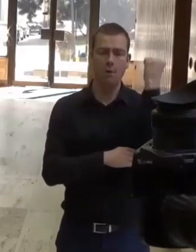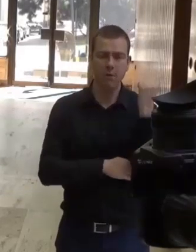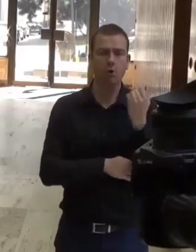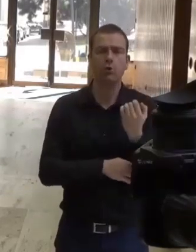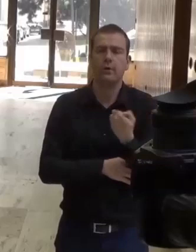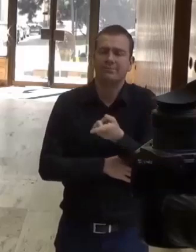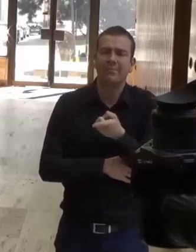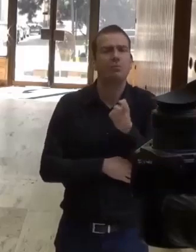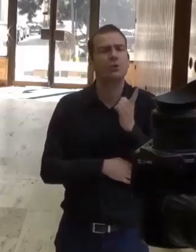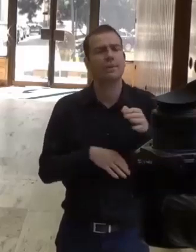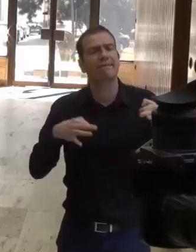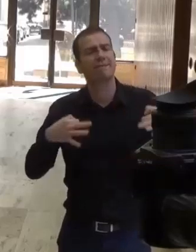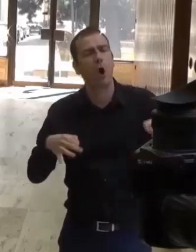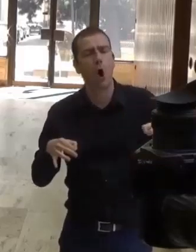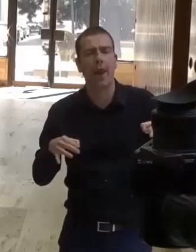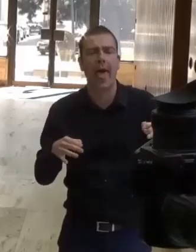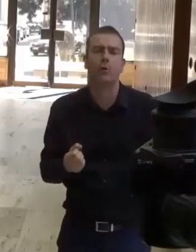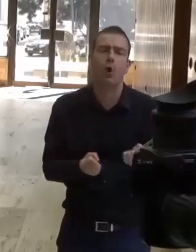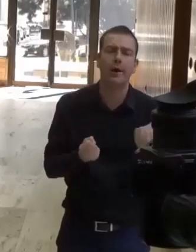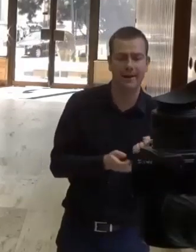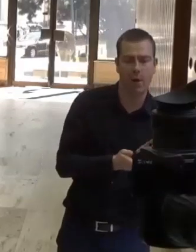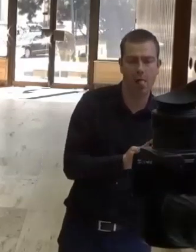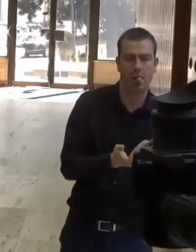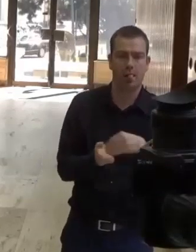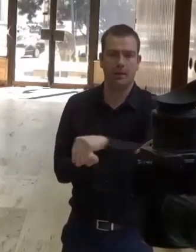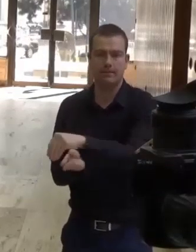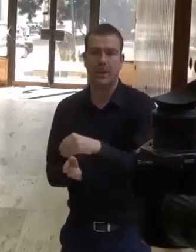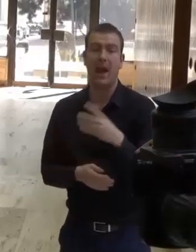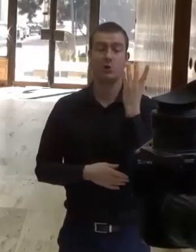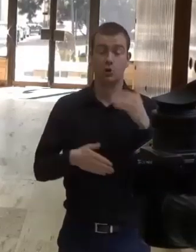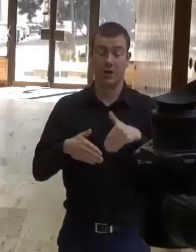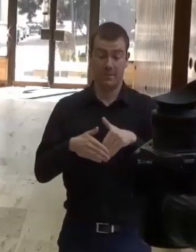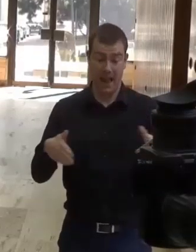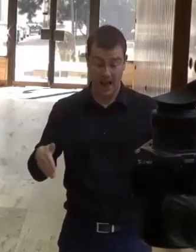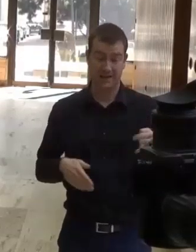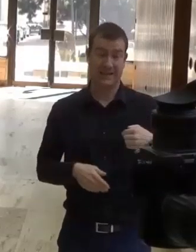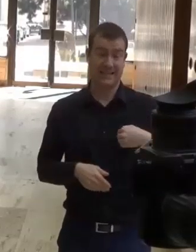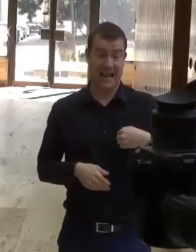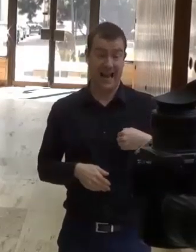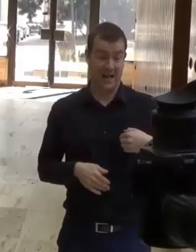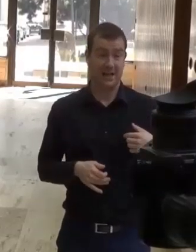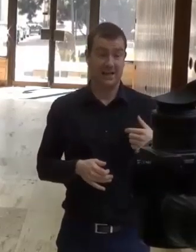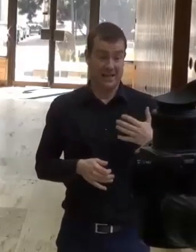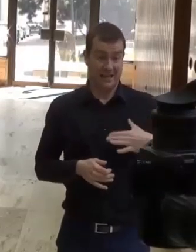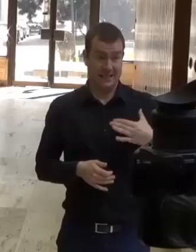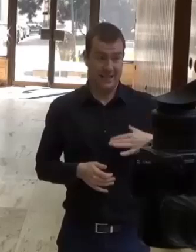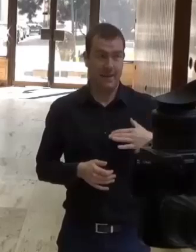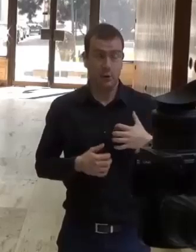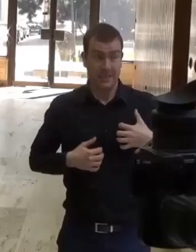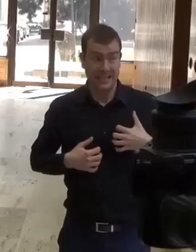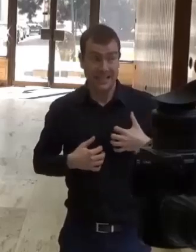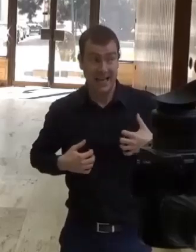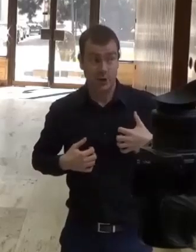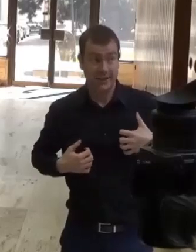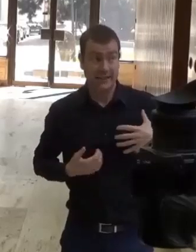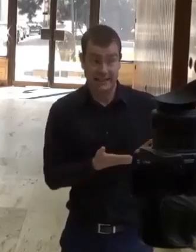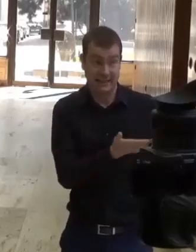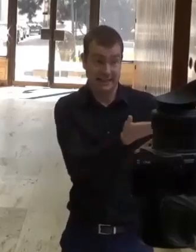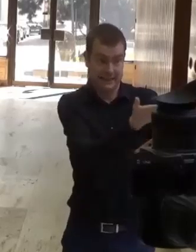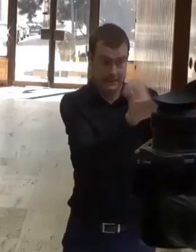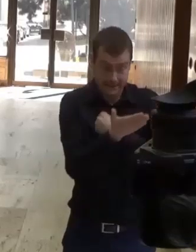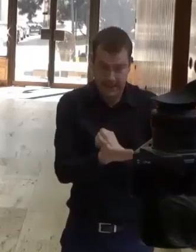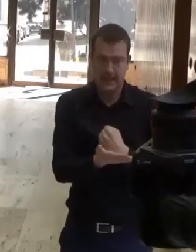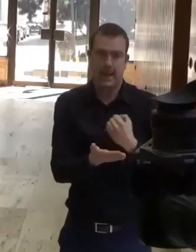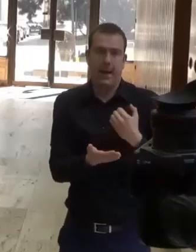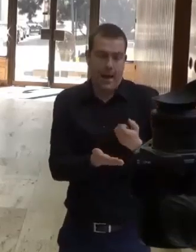a 4 miliardy eur, ktoré sú zatiaľ nezazmluvnené, sa budeme snažiť okamžite presmerovať tam, kde